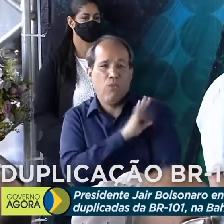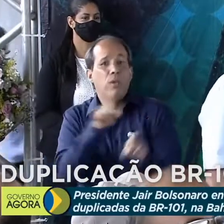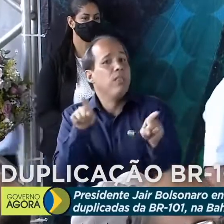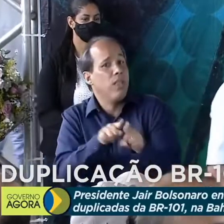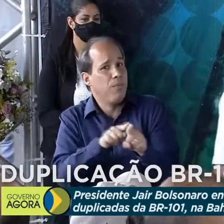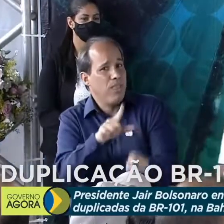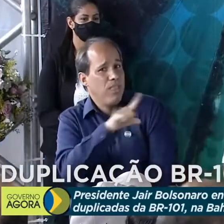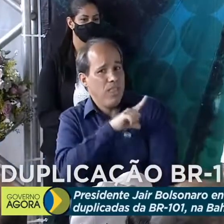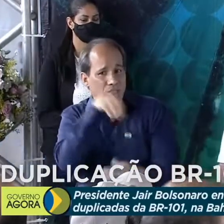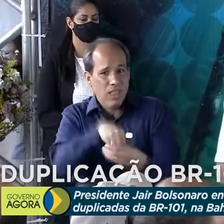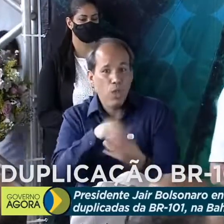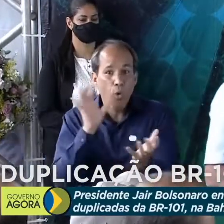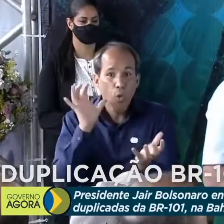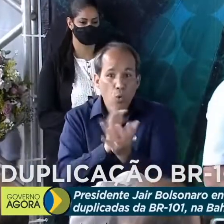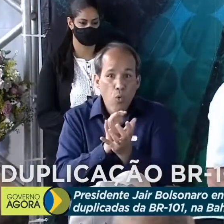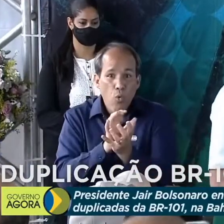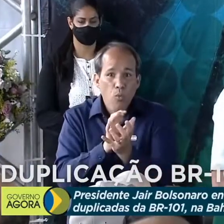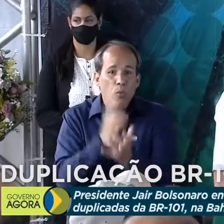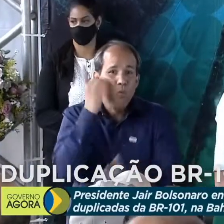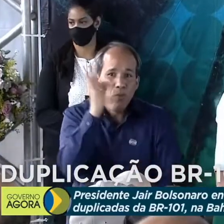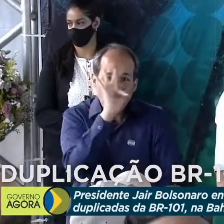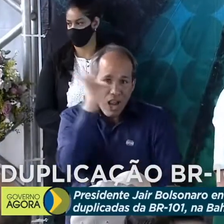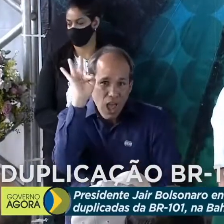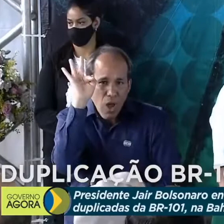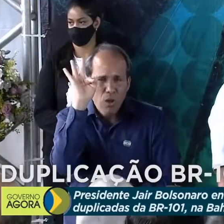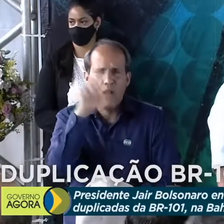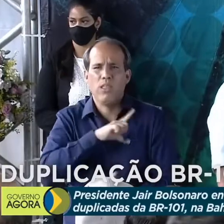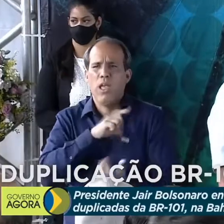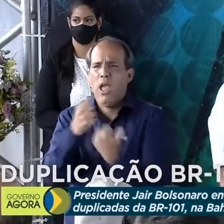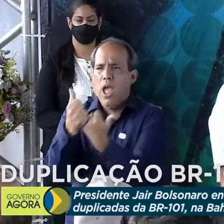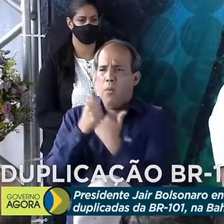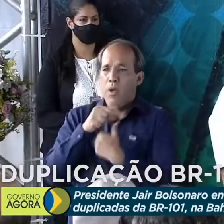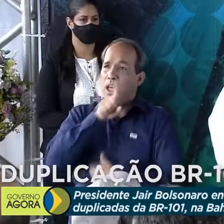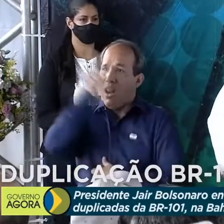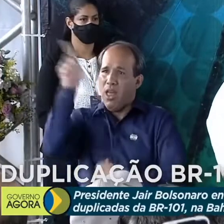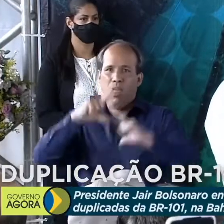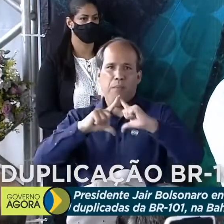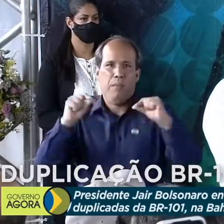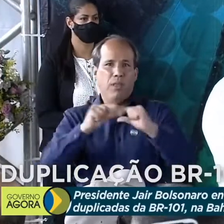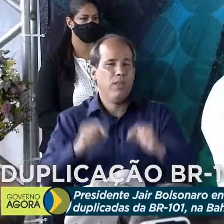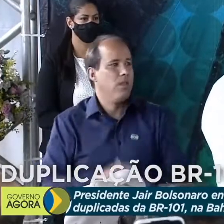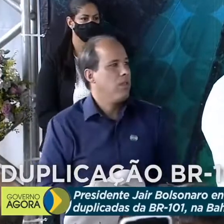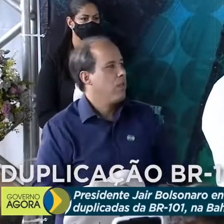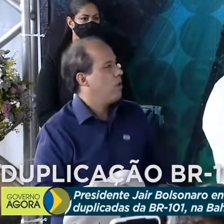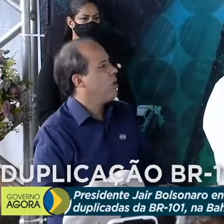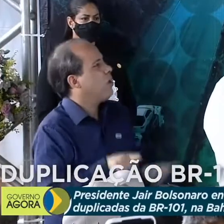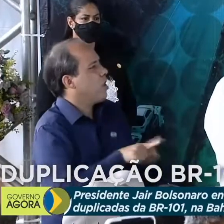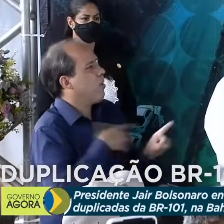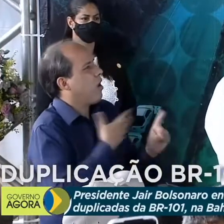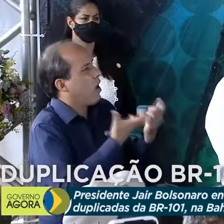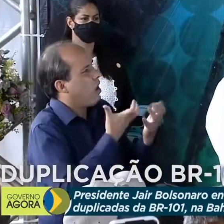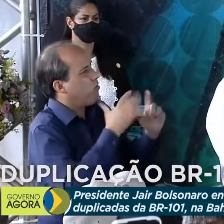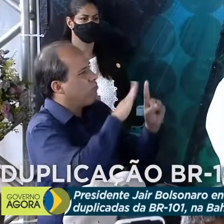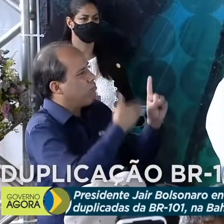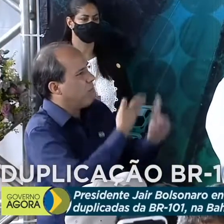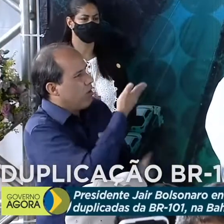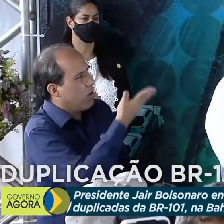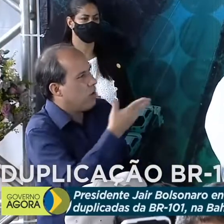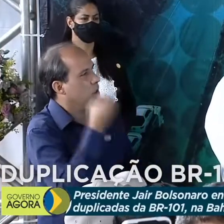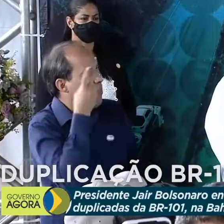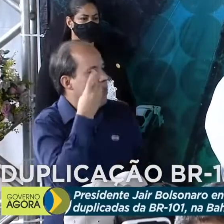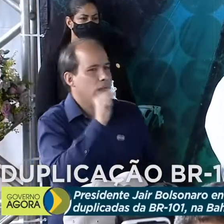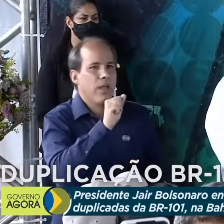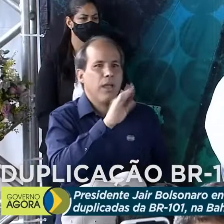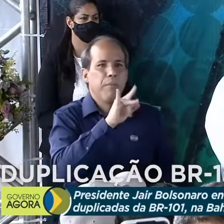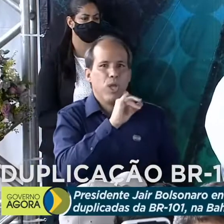temos bancadas federais que nos apoiam em Brasília. e eu teço as minhas homenagens agora aos deputados